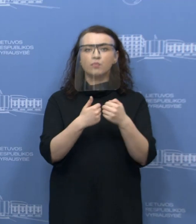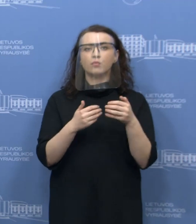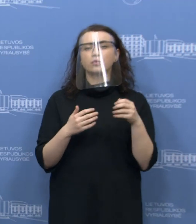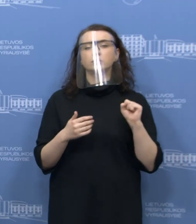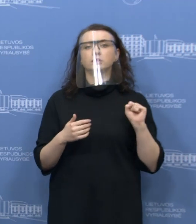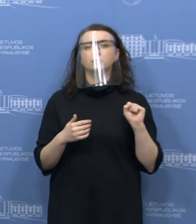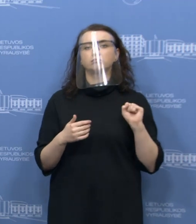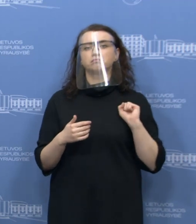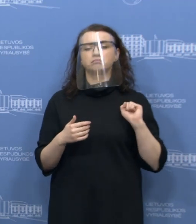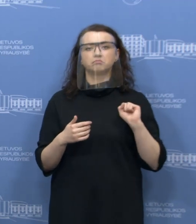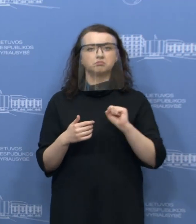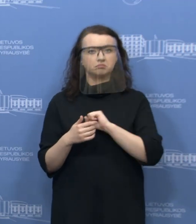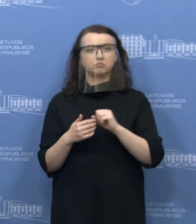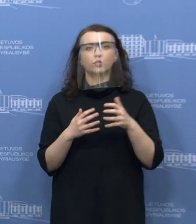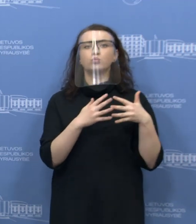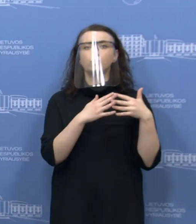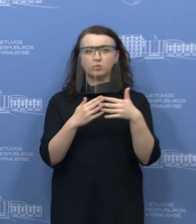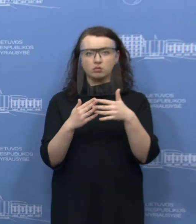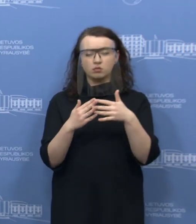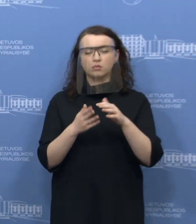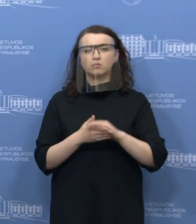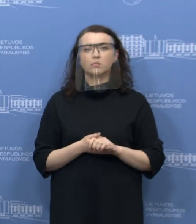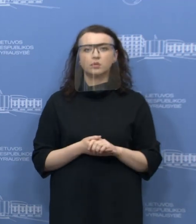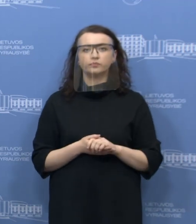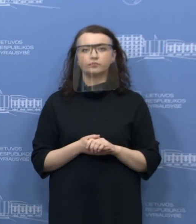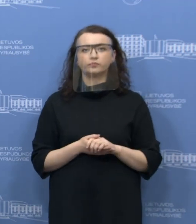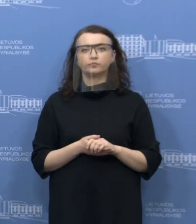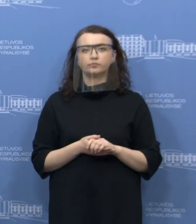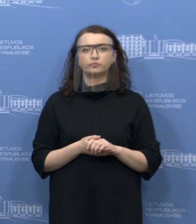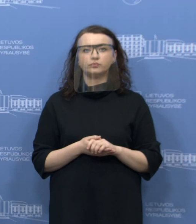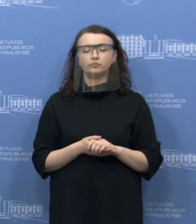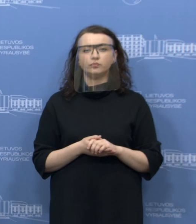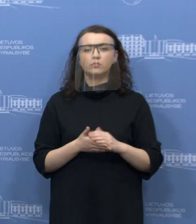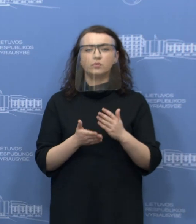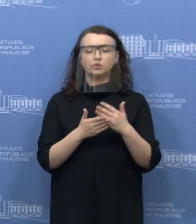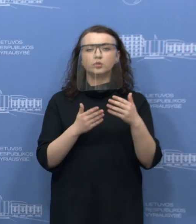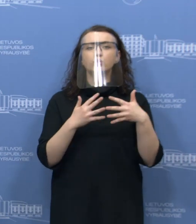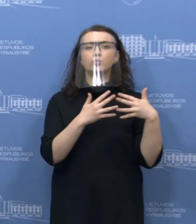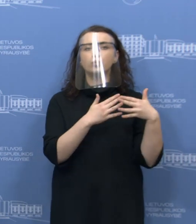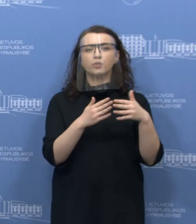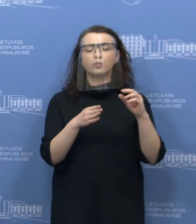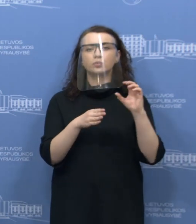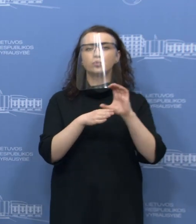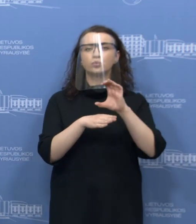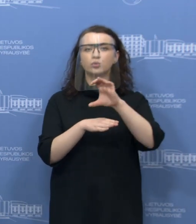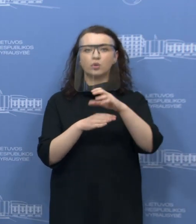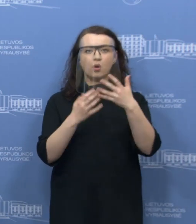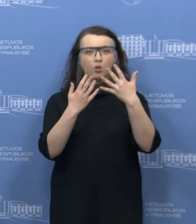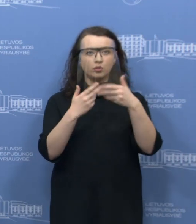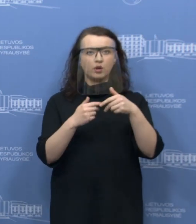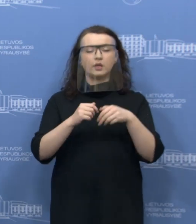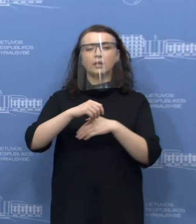siuntimą. Tas siuntimas yra siunčiamas ne žmogui, pacientui, bet tiesiai į karščiavimo kliniką. Ir jau